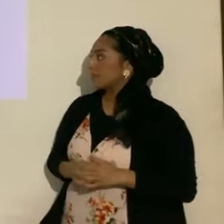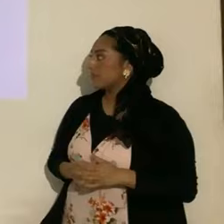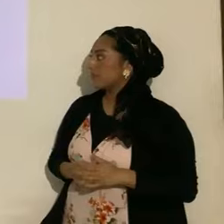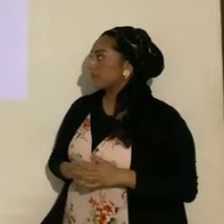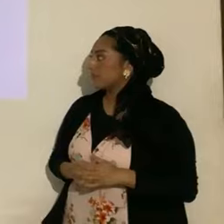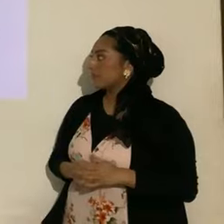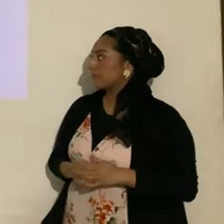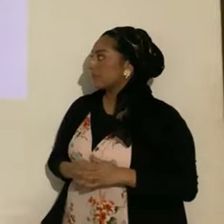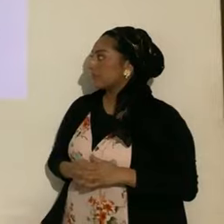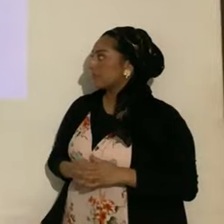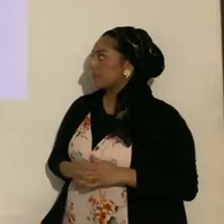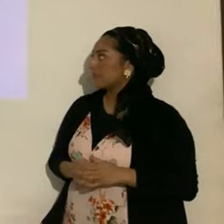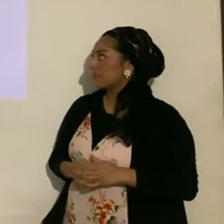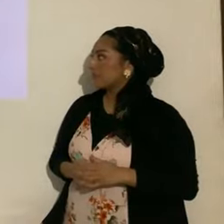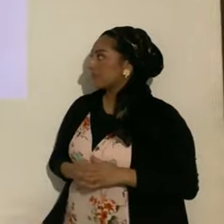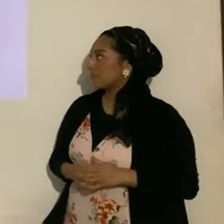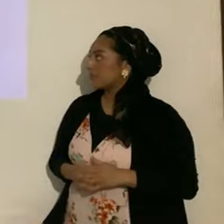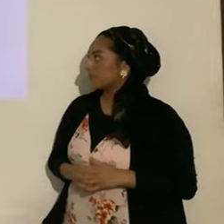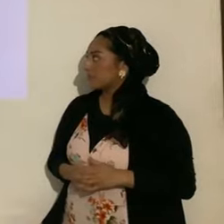empieza con un eclipse parcial,